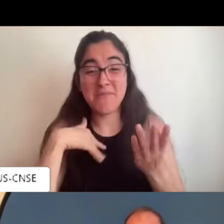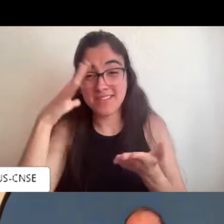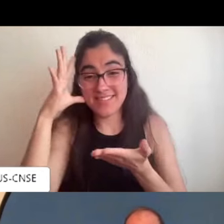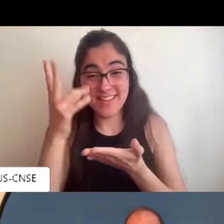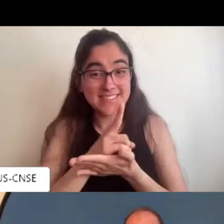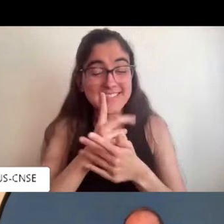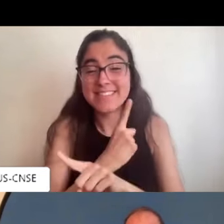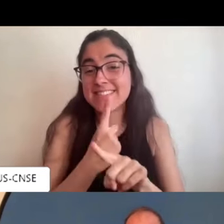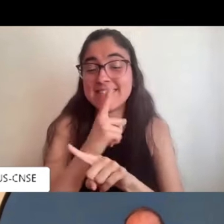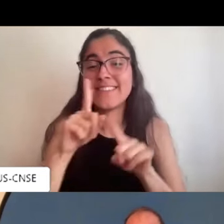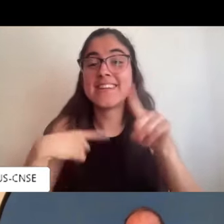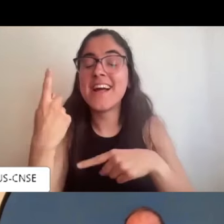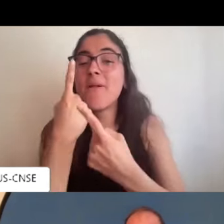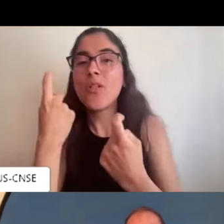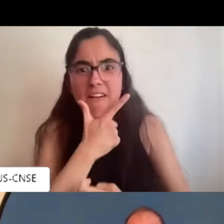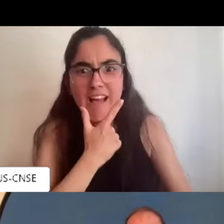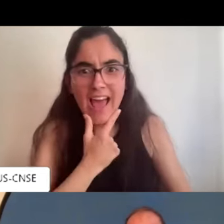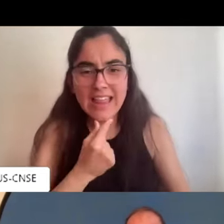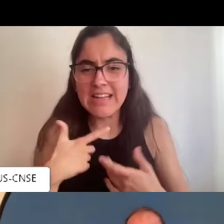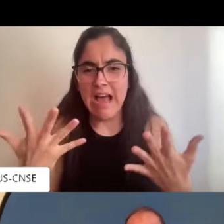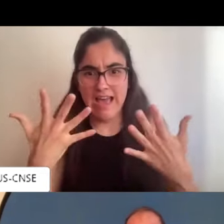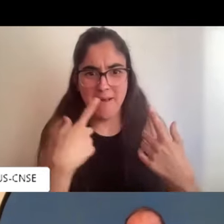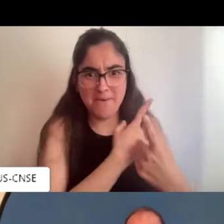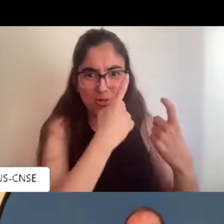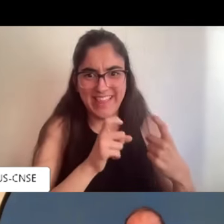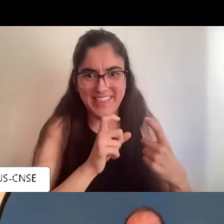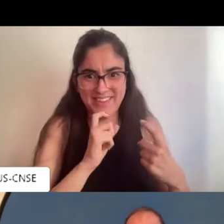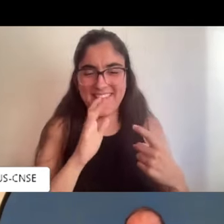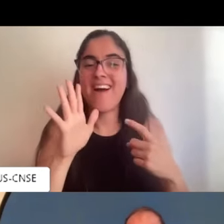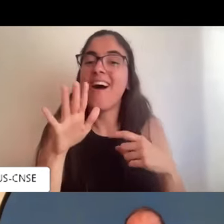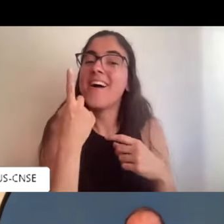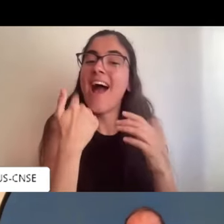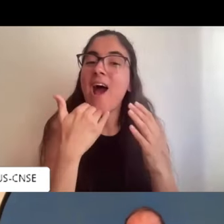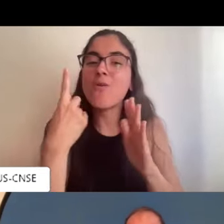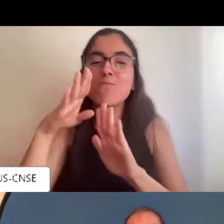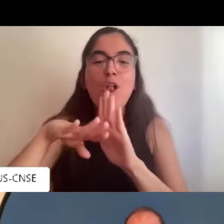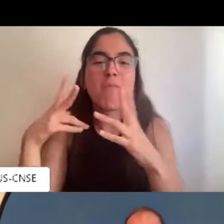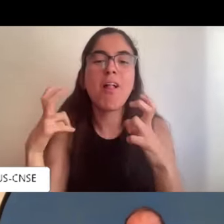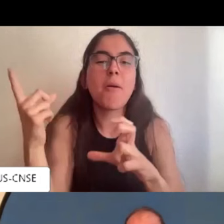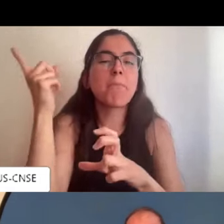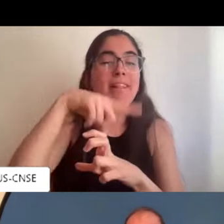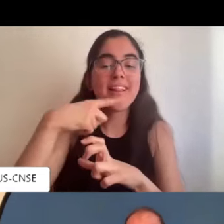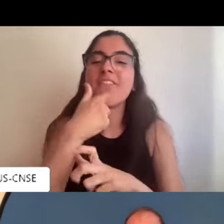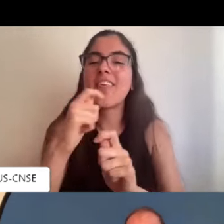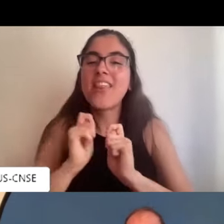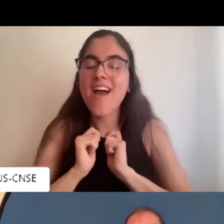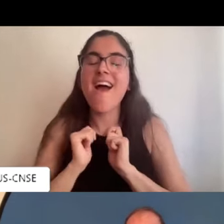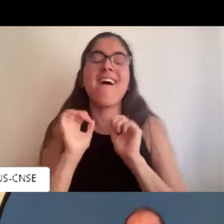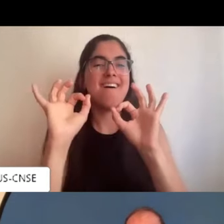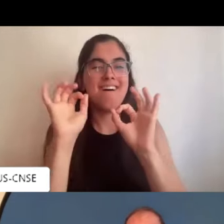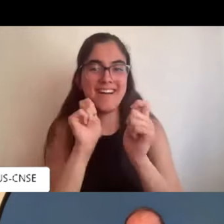claro realmente ella me hacía unas preguntas que yo le daba unas respuestas y la verdad es que pasé una noche rarosa que casi no podía dormir y luego me hicieron